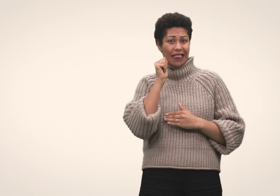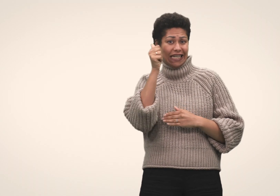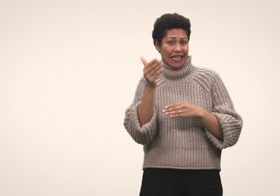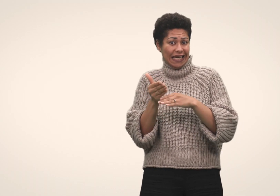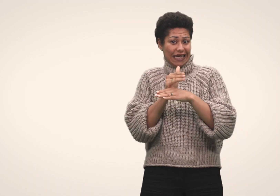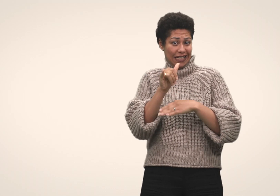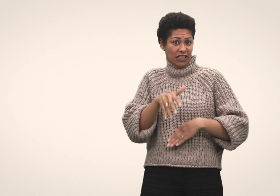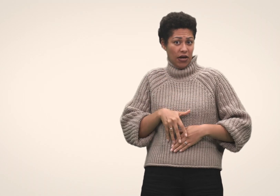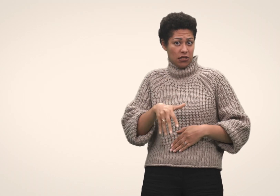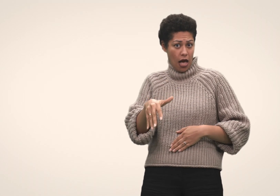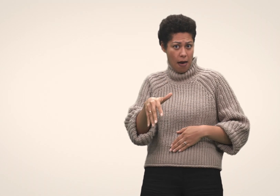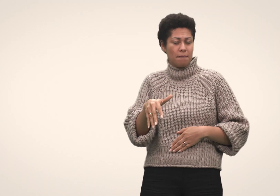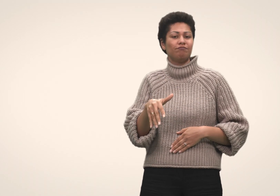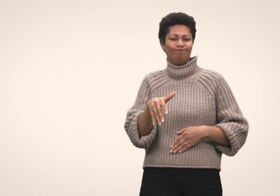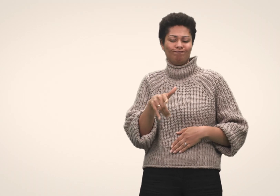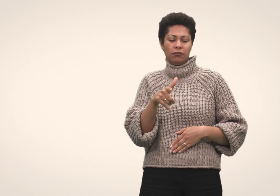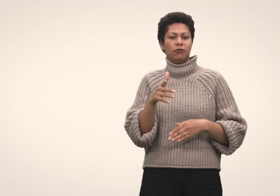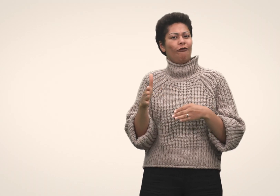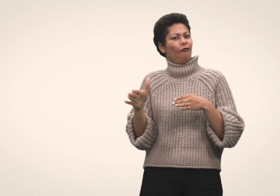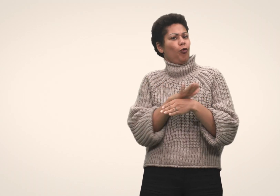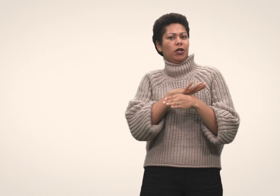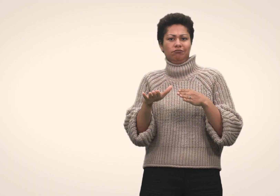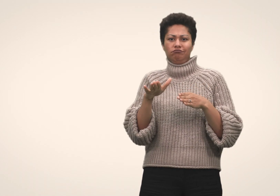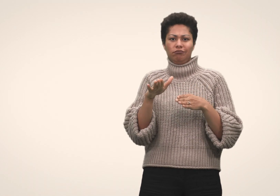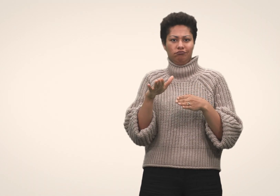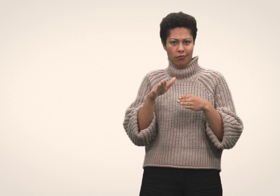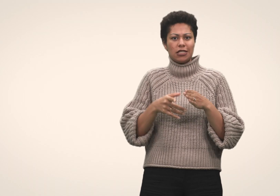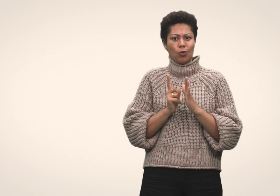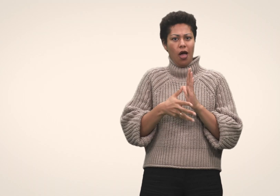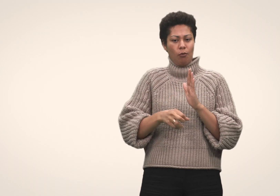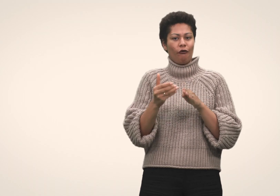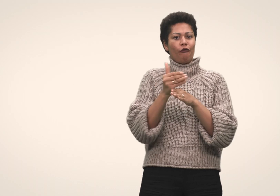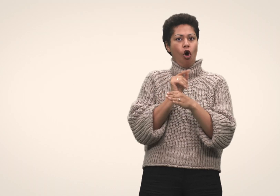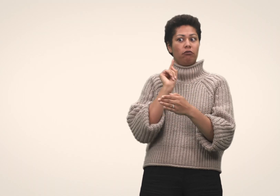svangerskapet vil ha fullført en fullstendig spontanabort før de kommer til lege.